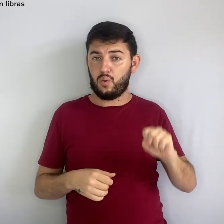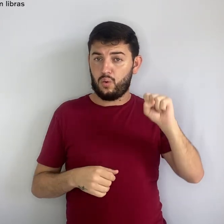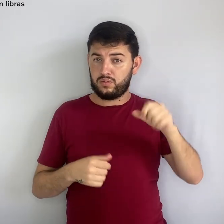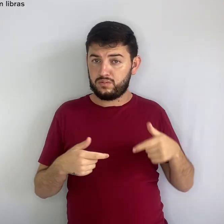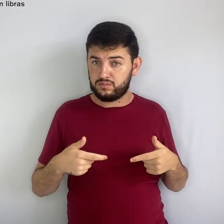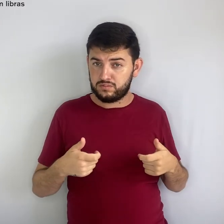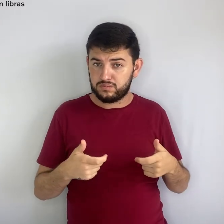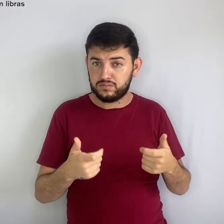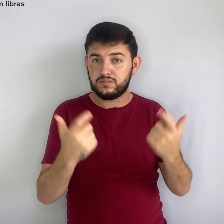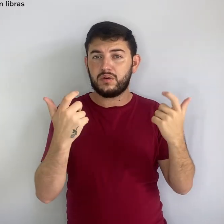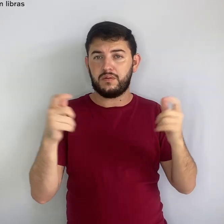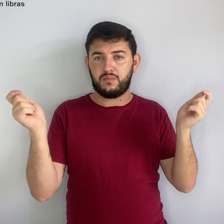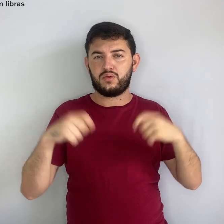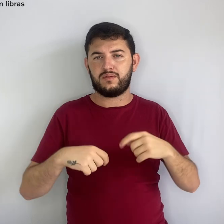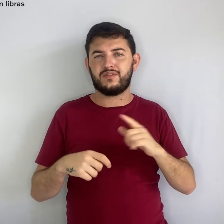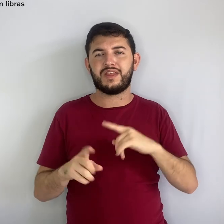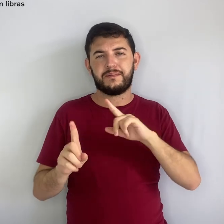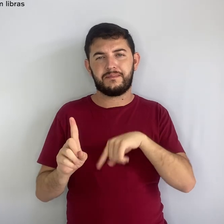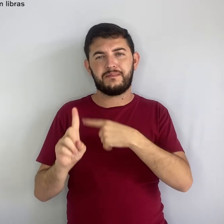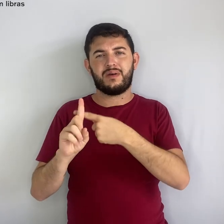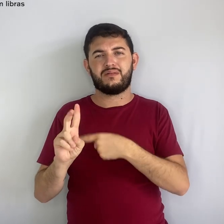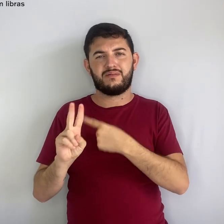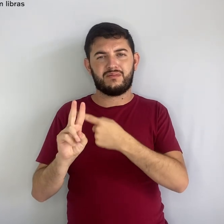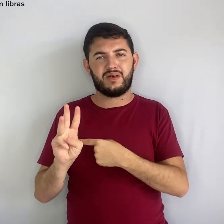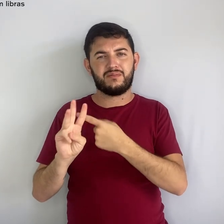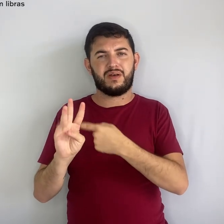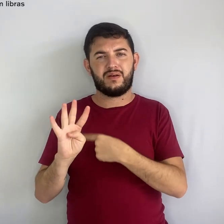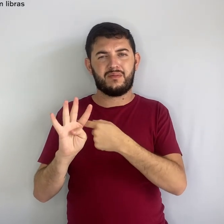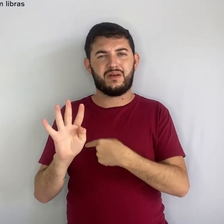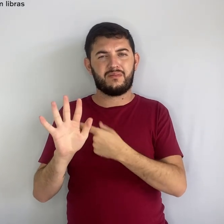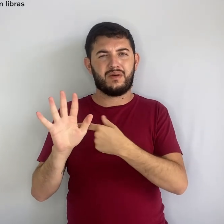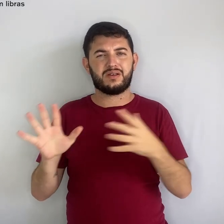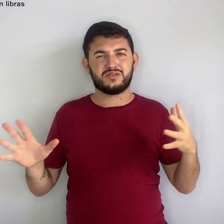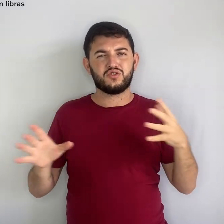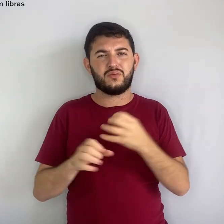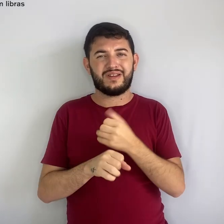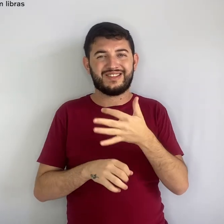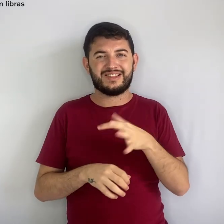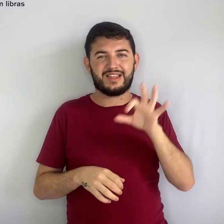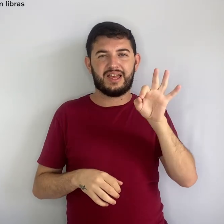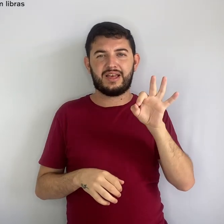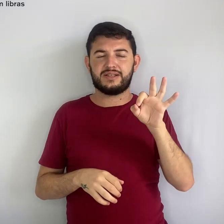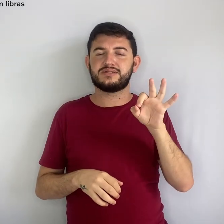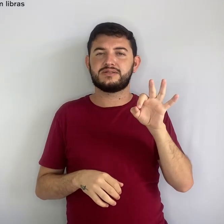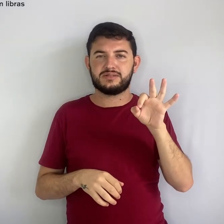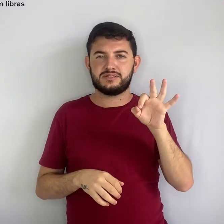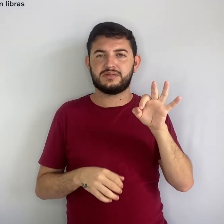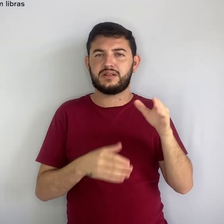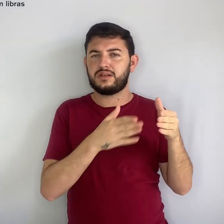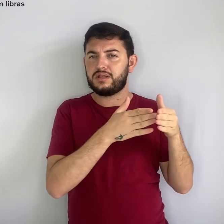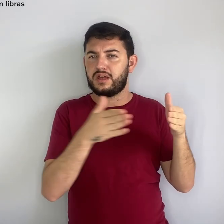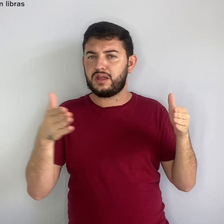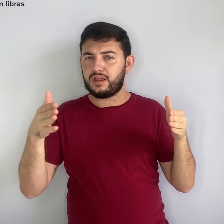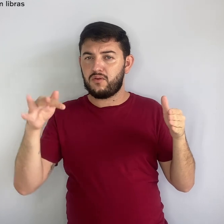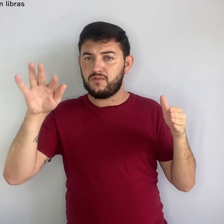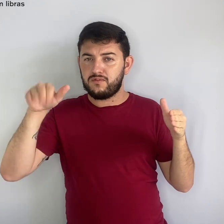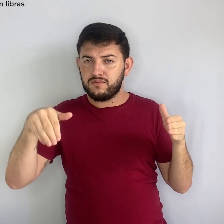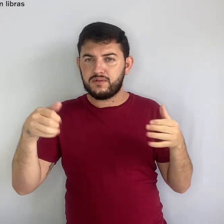mais e possivelmente dez até o fim do ano, disse na ocasião Therese